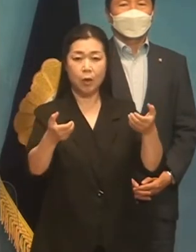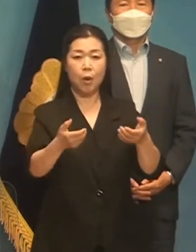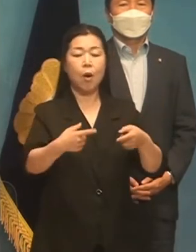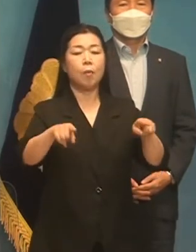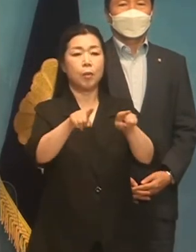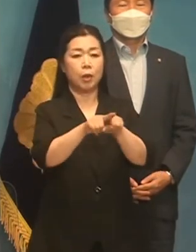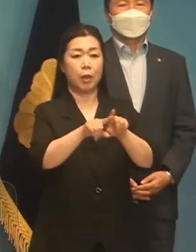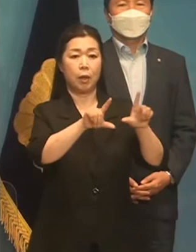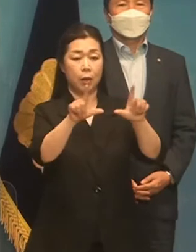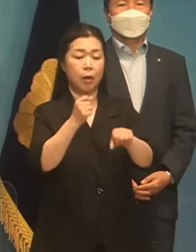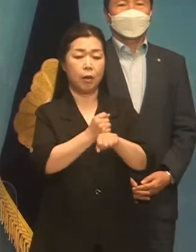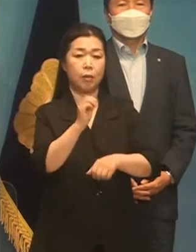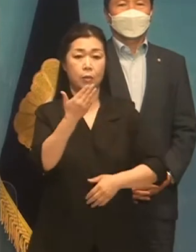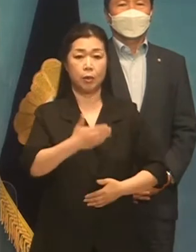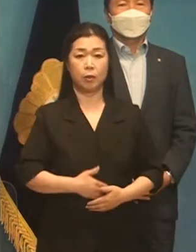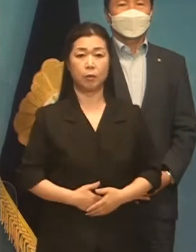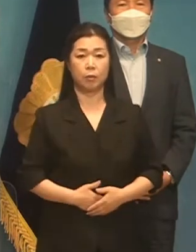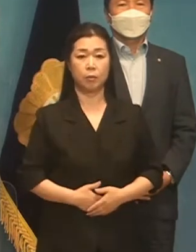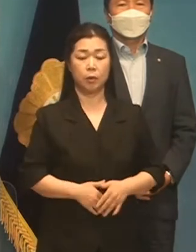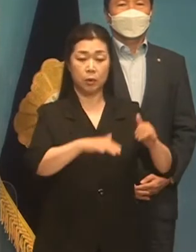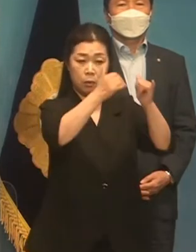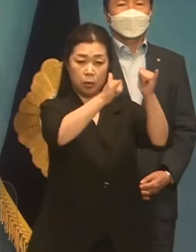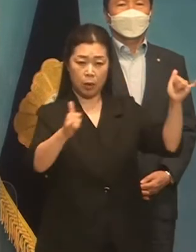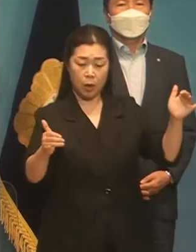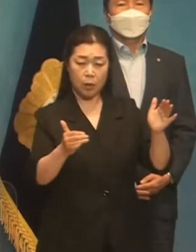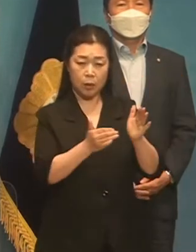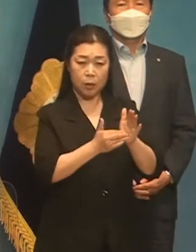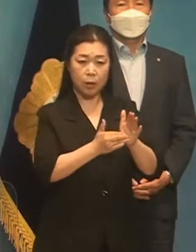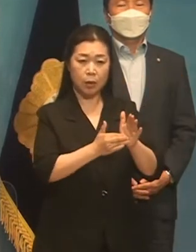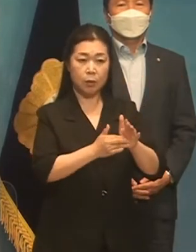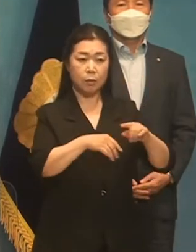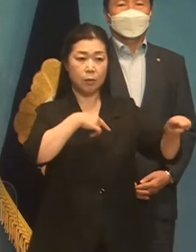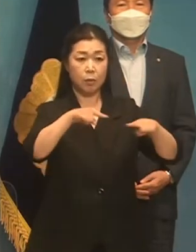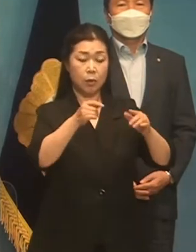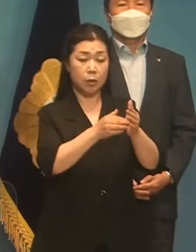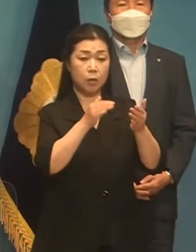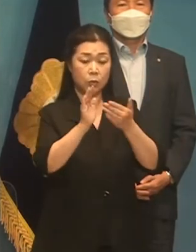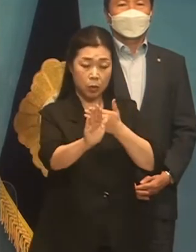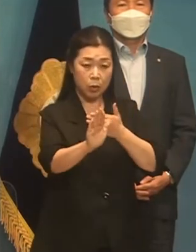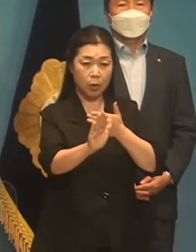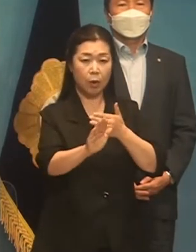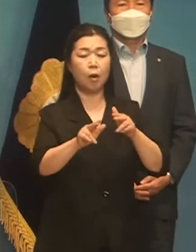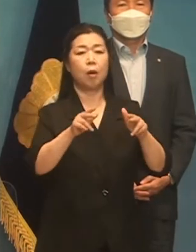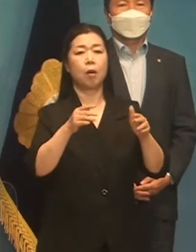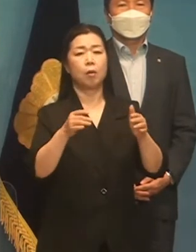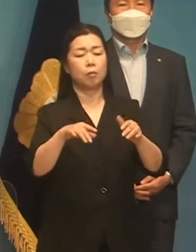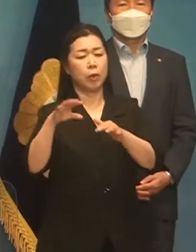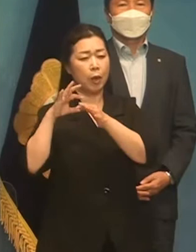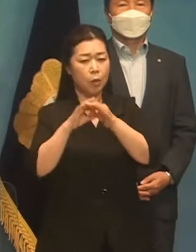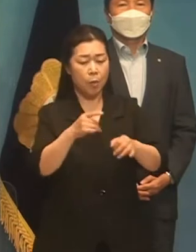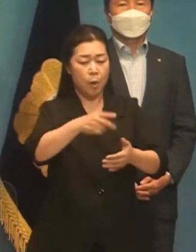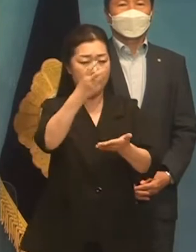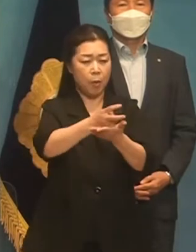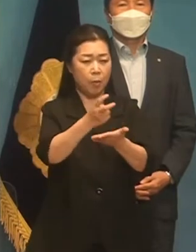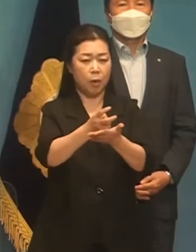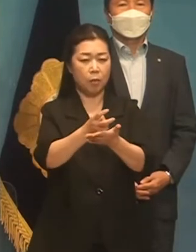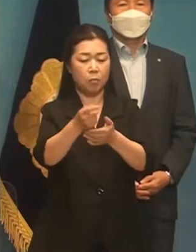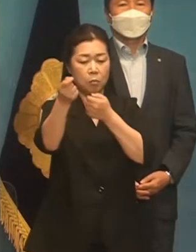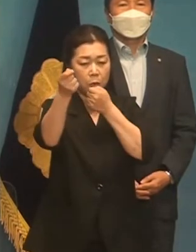역대 정부는 집권 중반 이후 관료 우전도가 높아지는 현상을 겪었습니다.